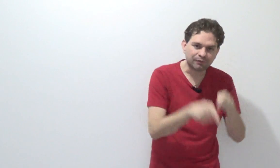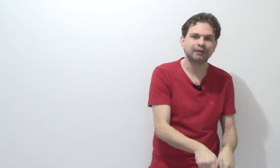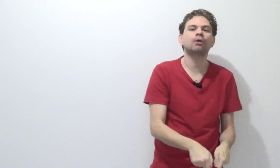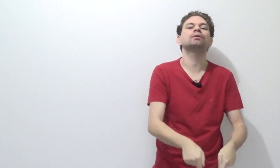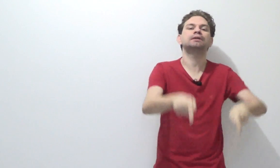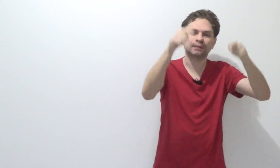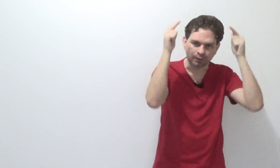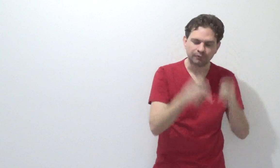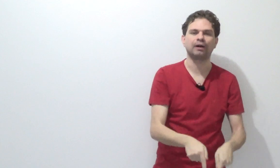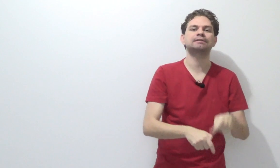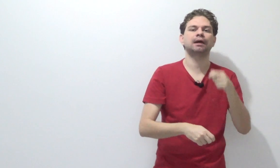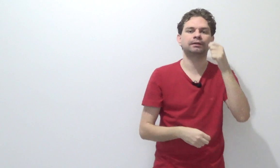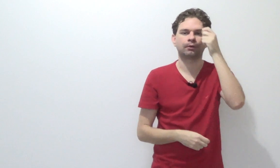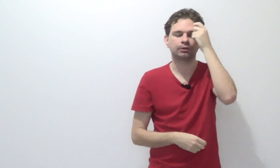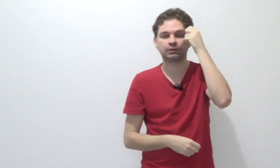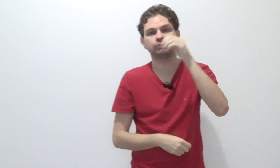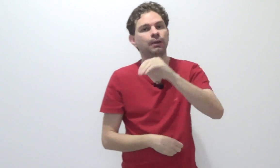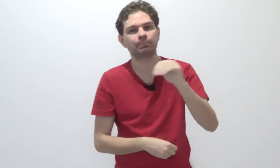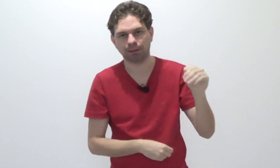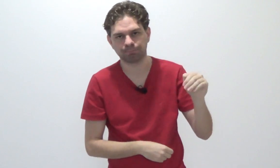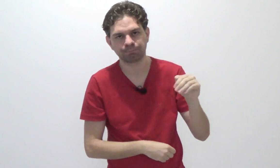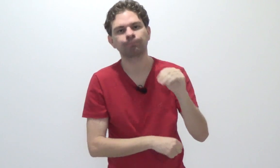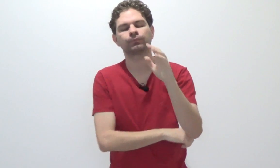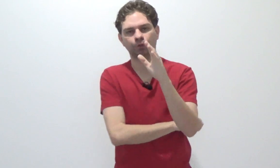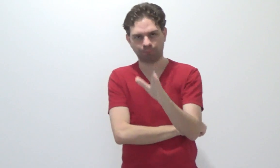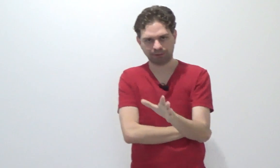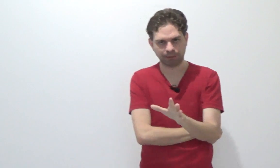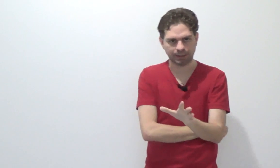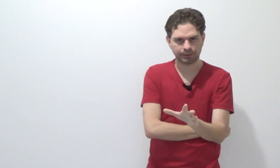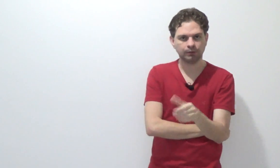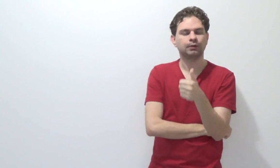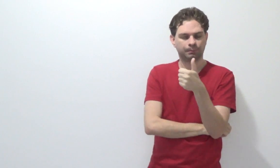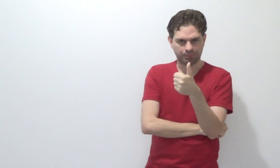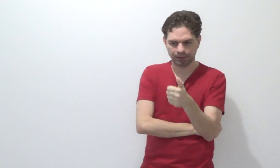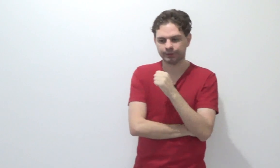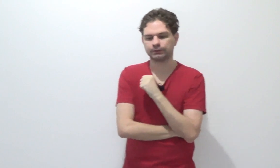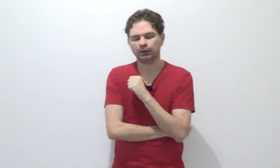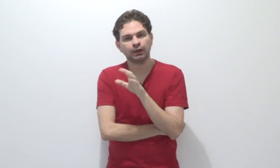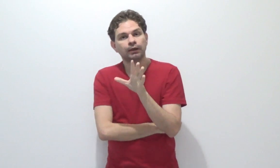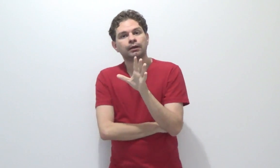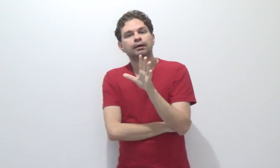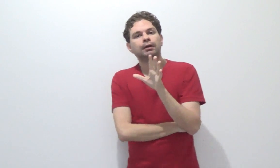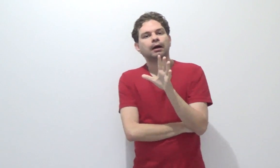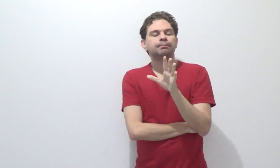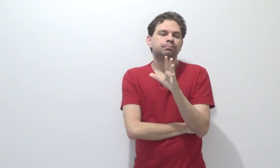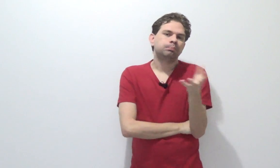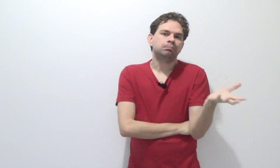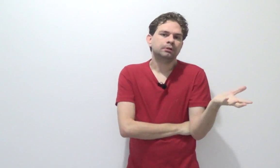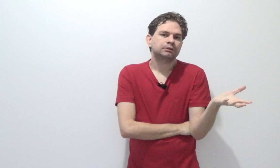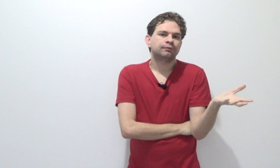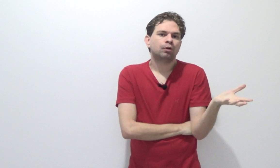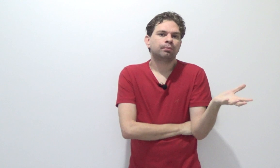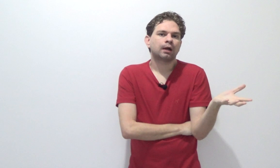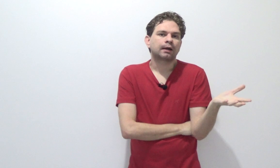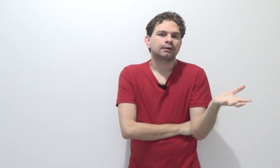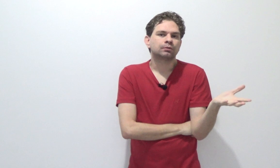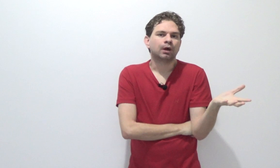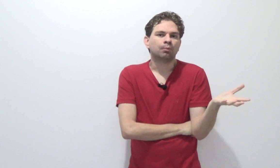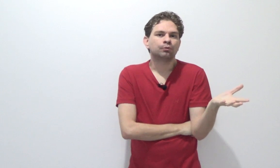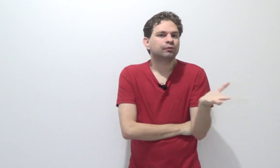Deveria acontecer. Vai ser ali a teoria do resultado também. Deu pra entender até aqui? Beleza. E se for por acaso, Dalmo? Eu não